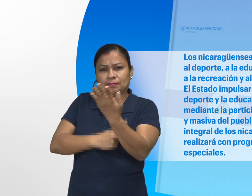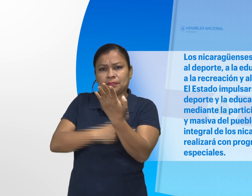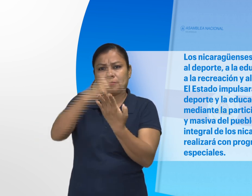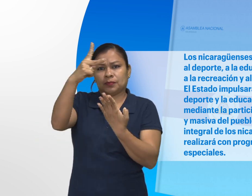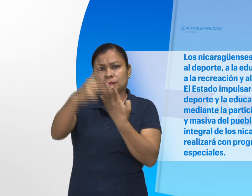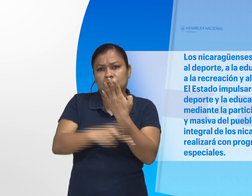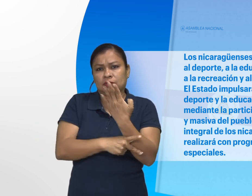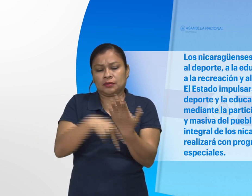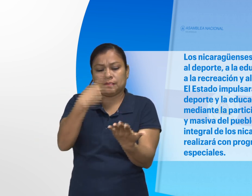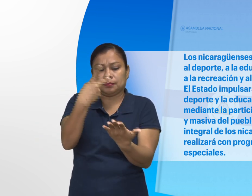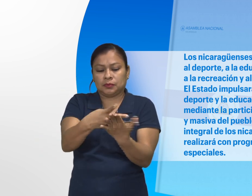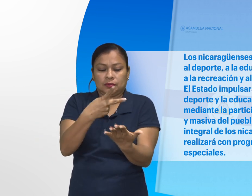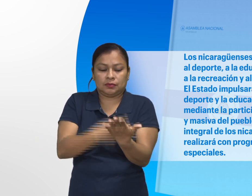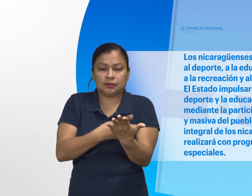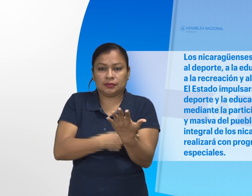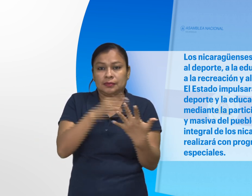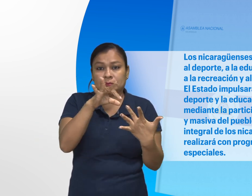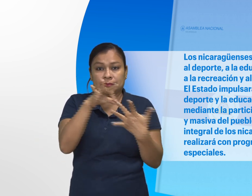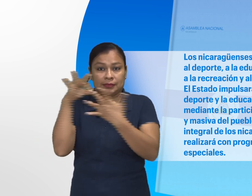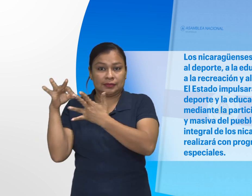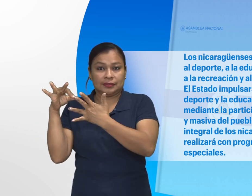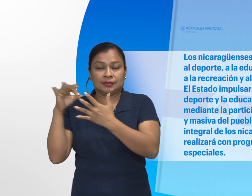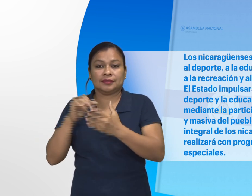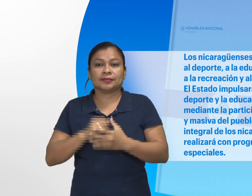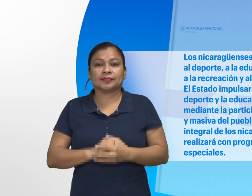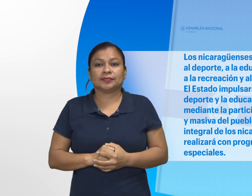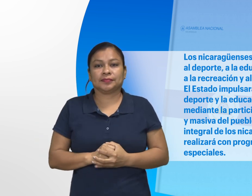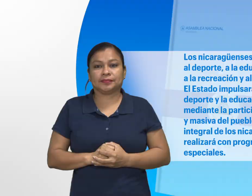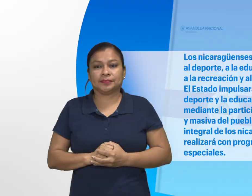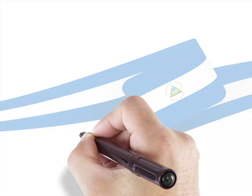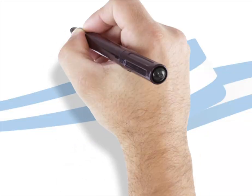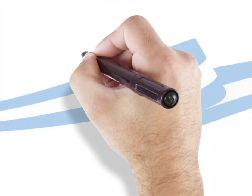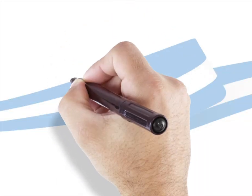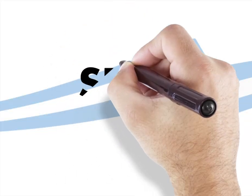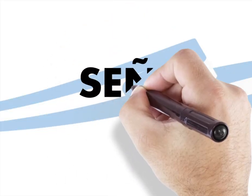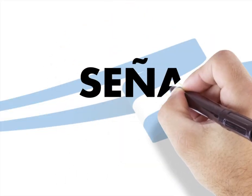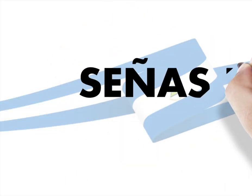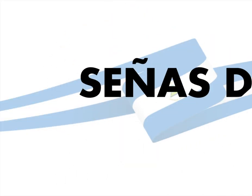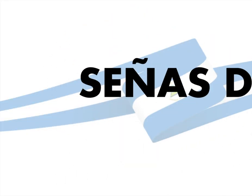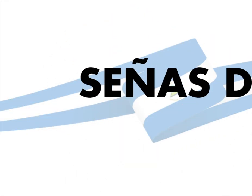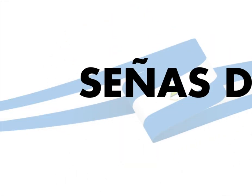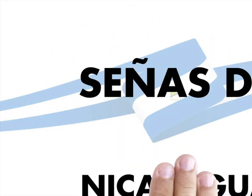programas y proyectos especiales Música Música